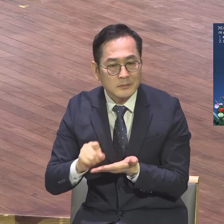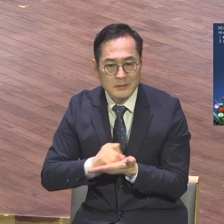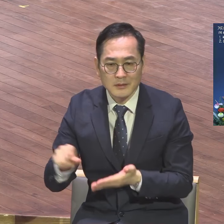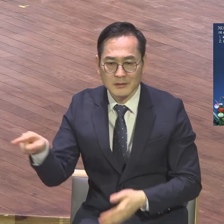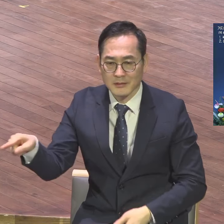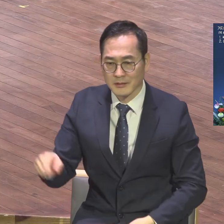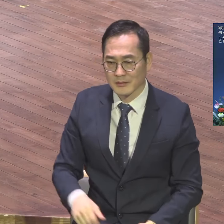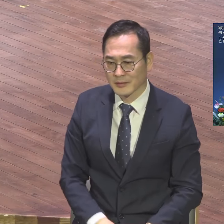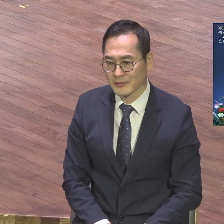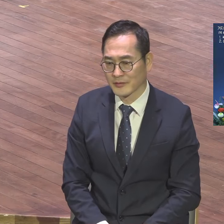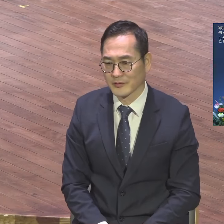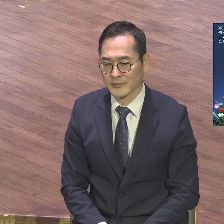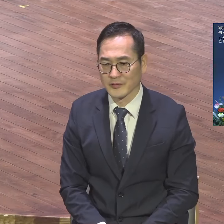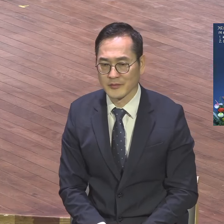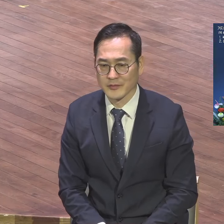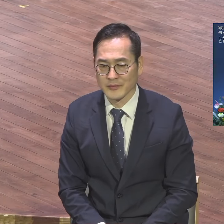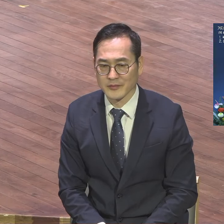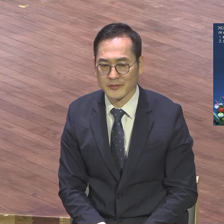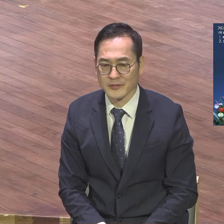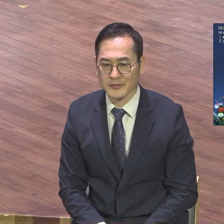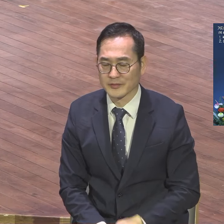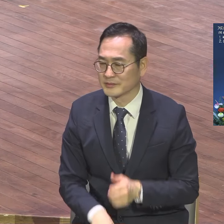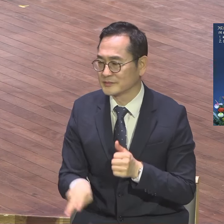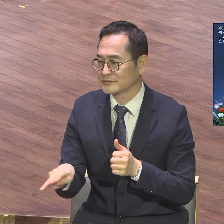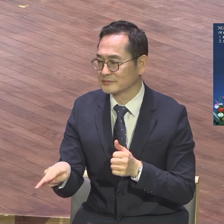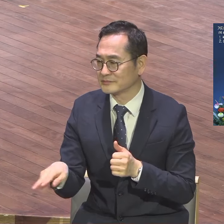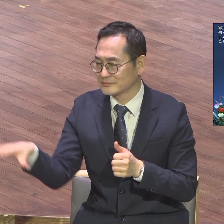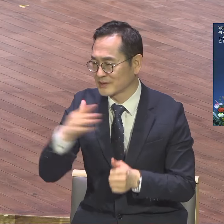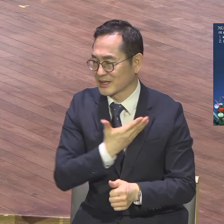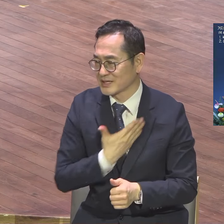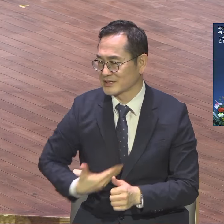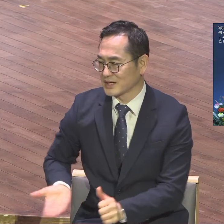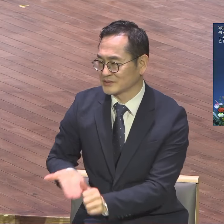얼마나 행복하겠어요 얼마나 행복하겠냐고